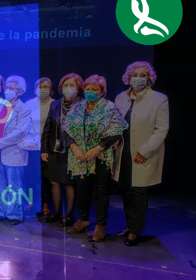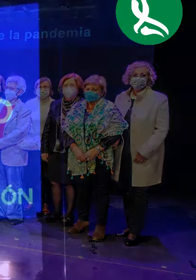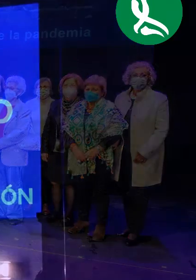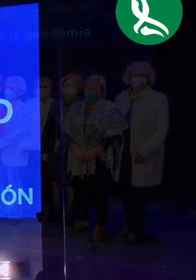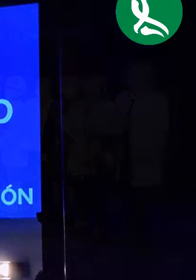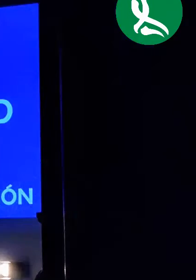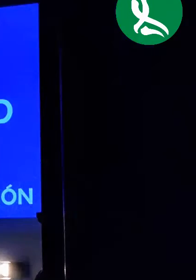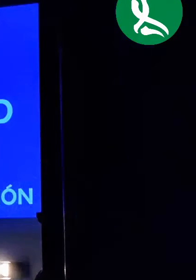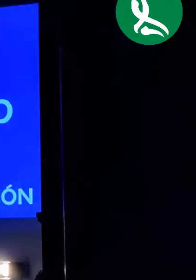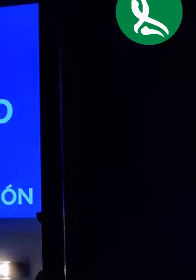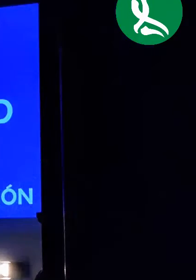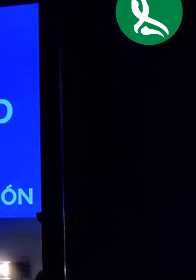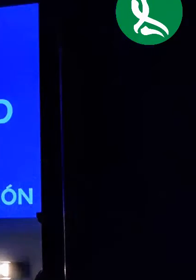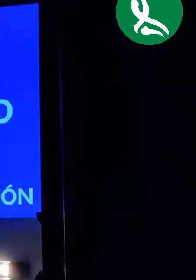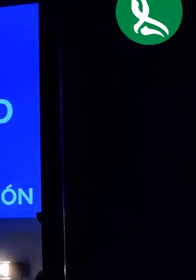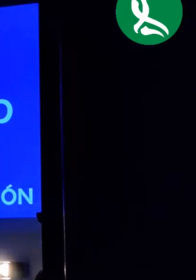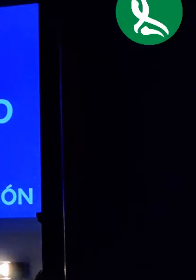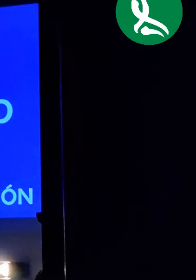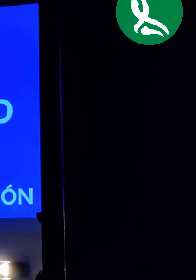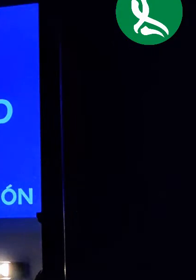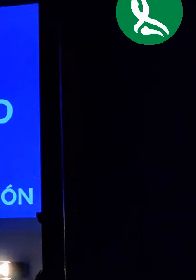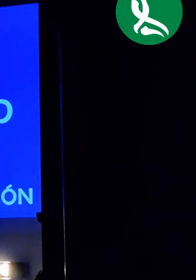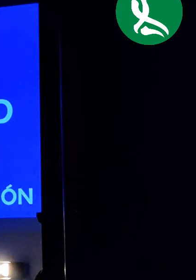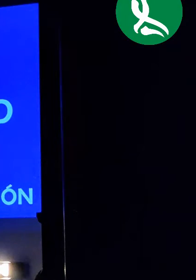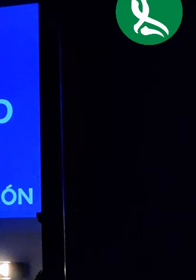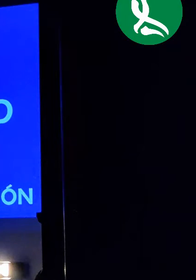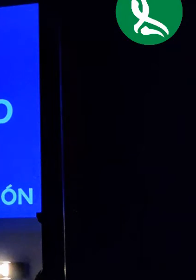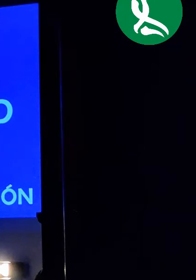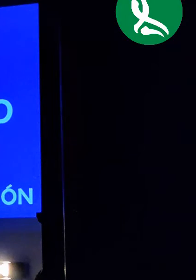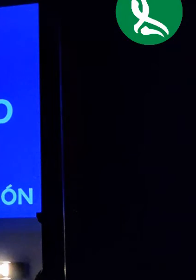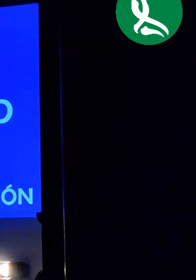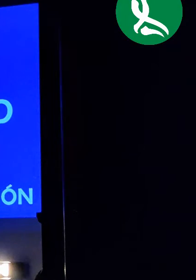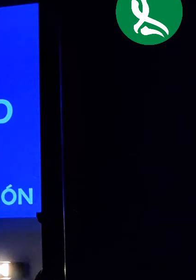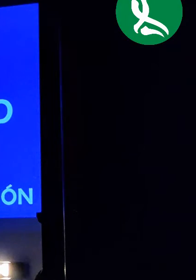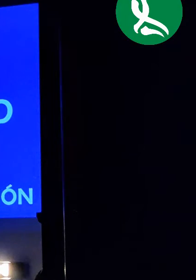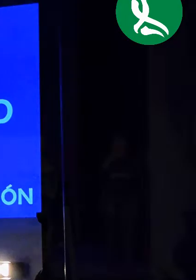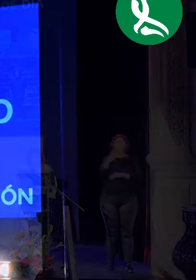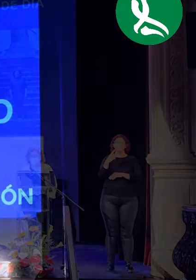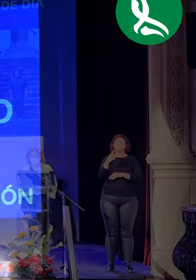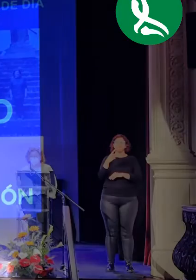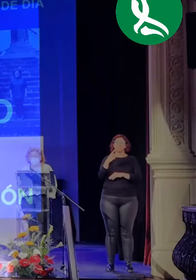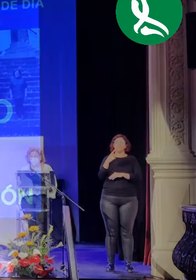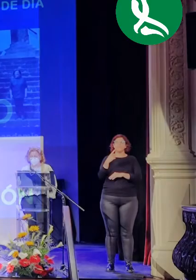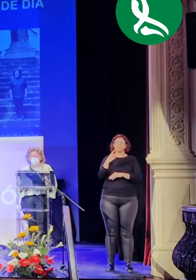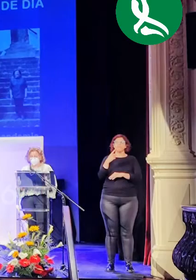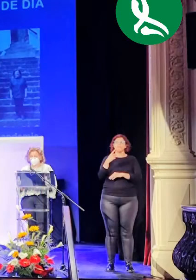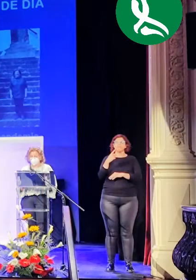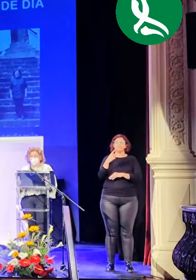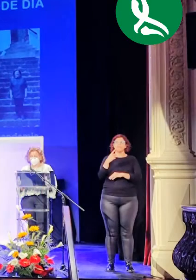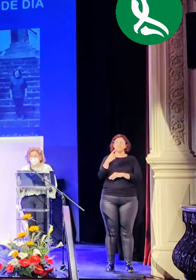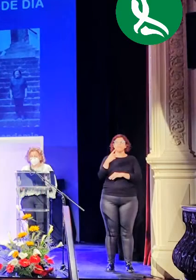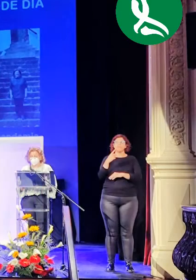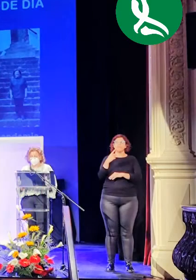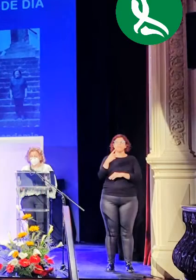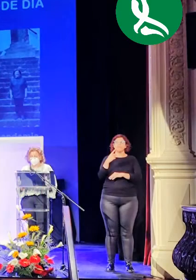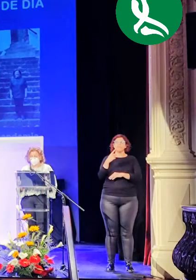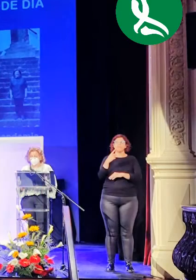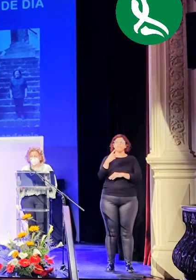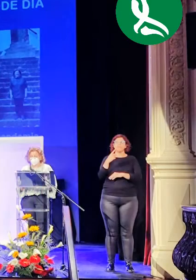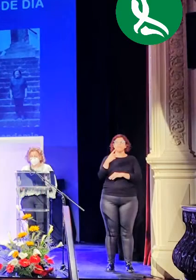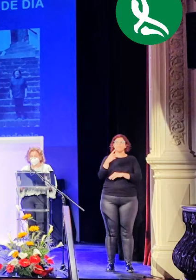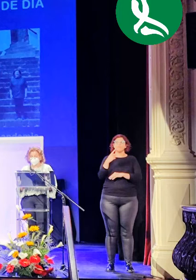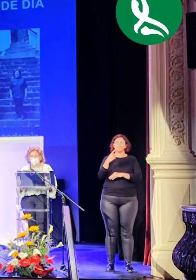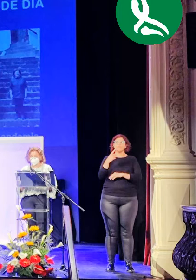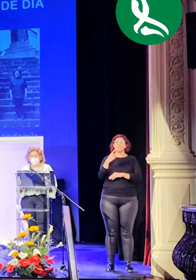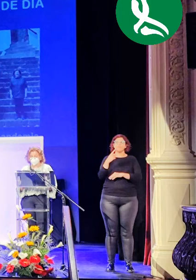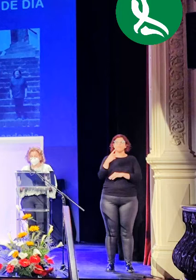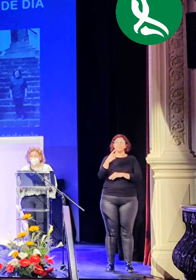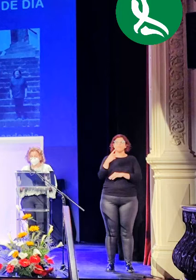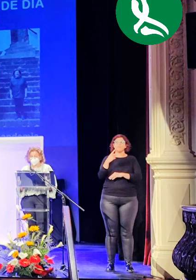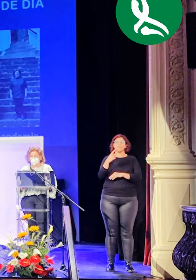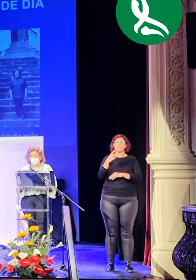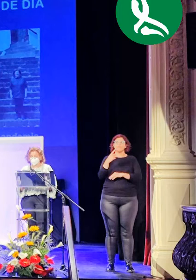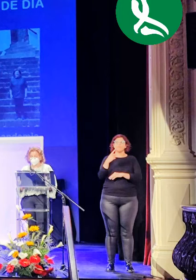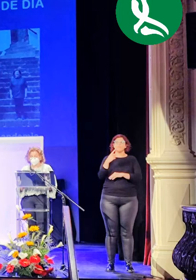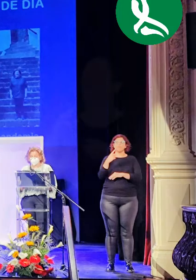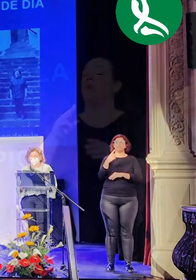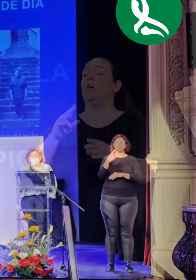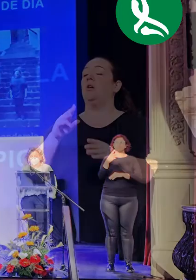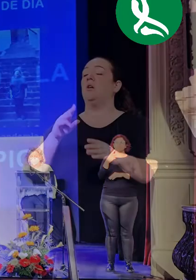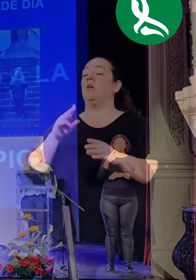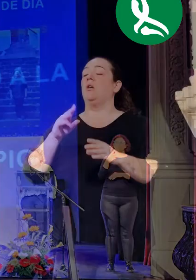rendición gran luna ante ningún obstáculo nos ha ofrecido un espacio para poder compartir y ofrecer nuestro servicio al prójimo